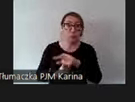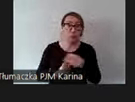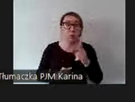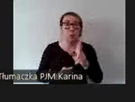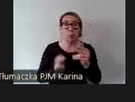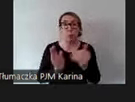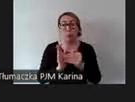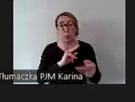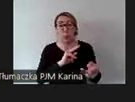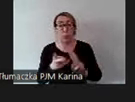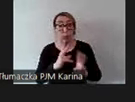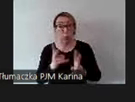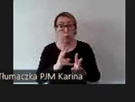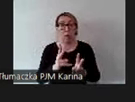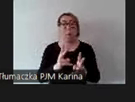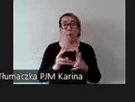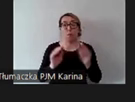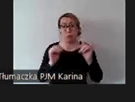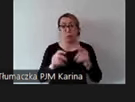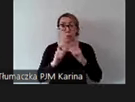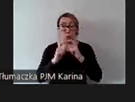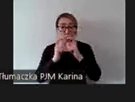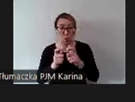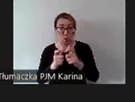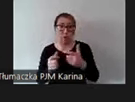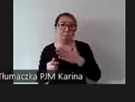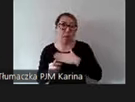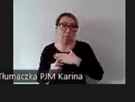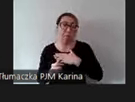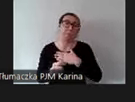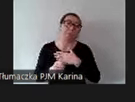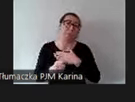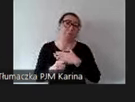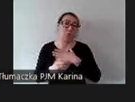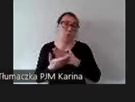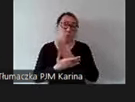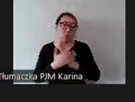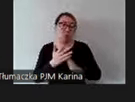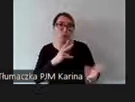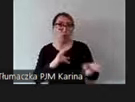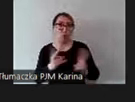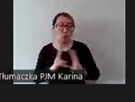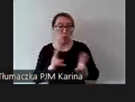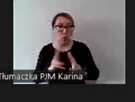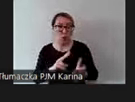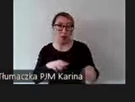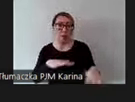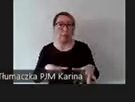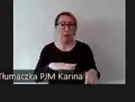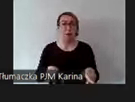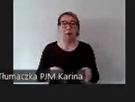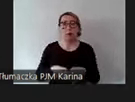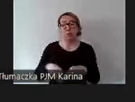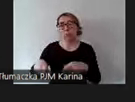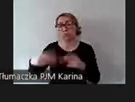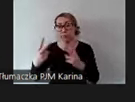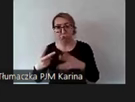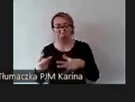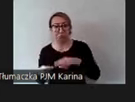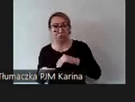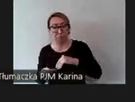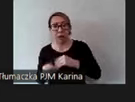tłumacza, to może się do nas zgłosić, bo świadczymy usługi tłumacza zarówno na miejscu, jak i też online.